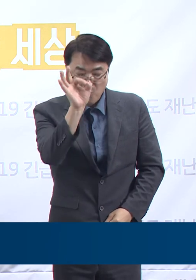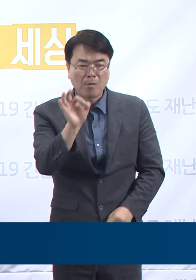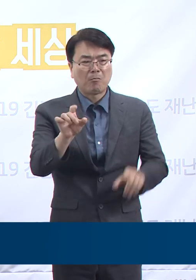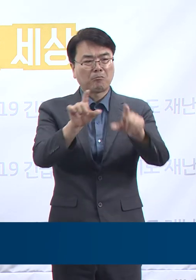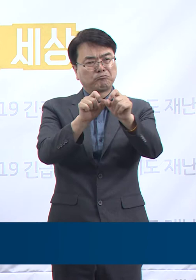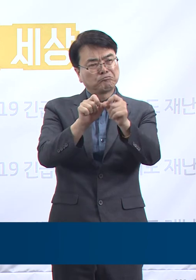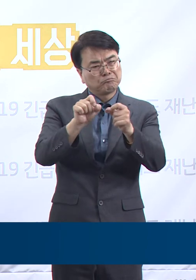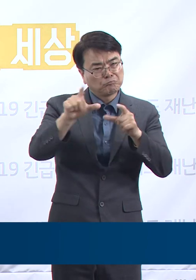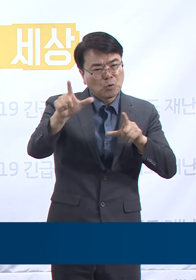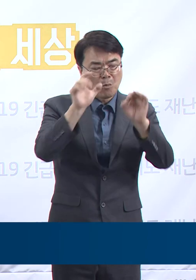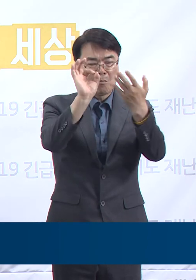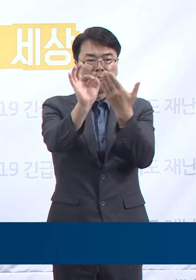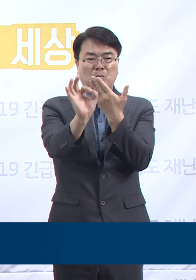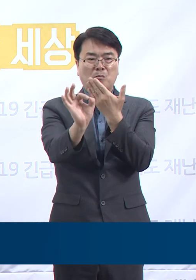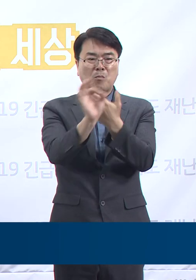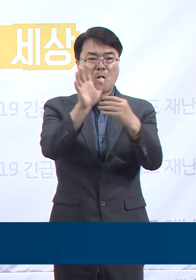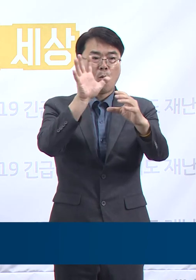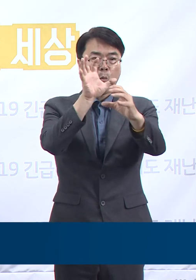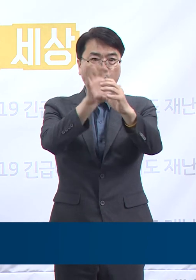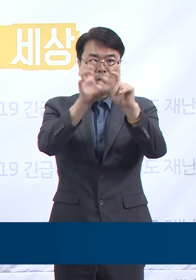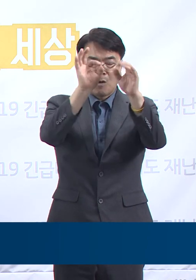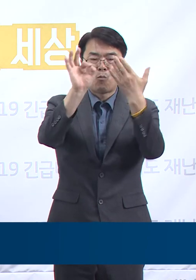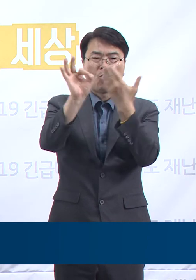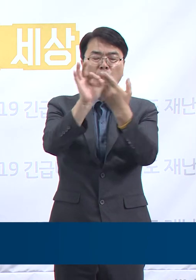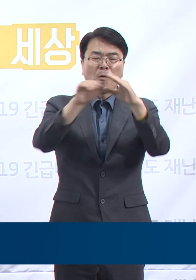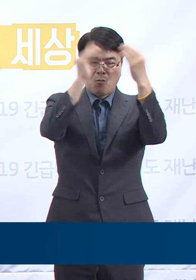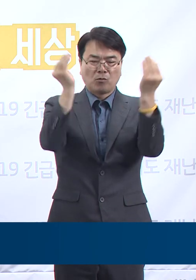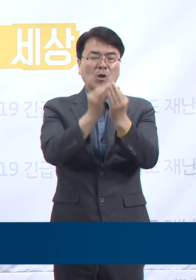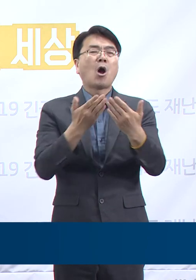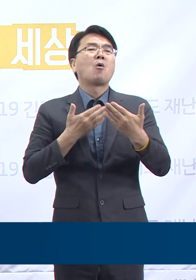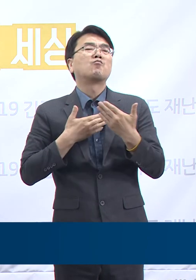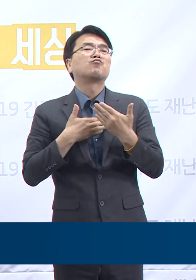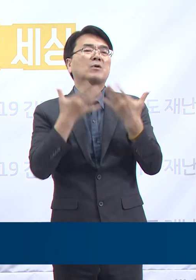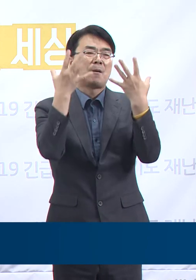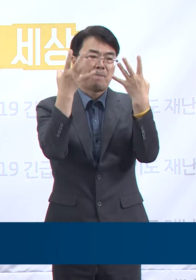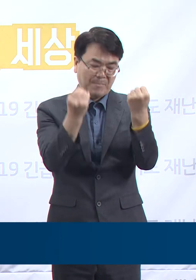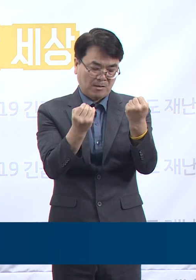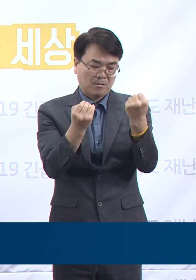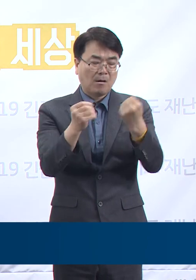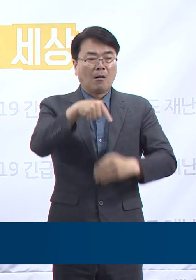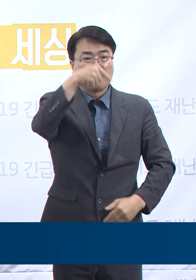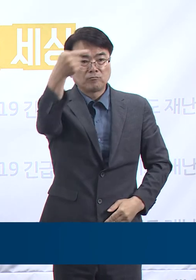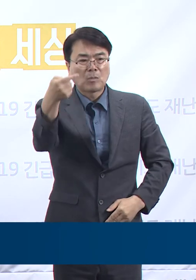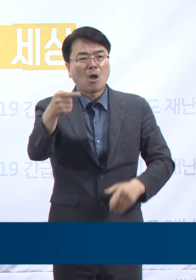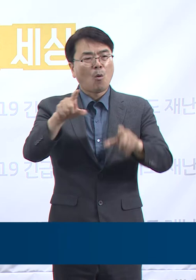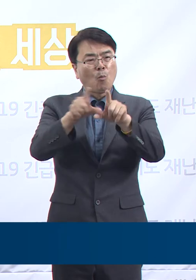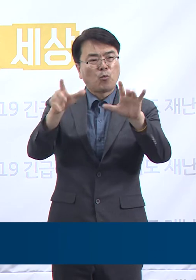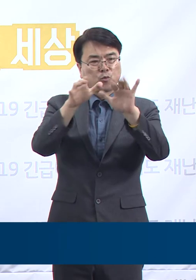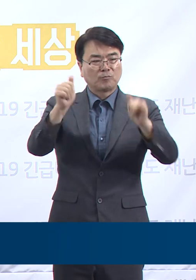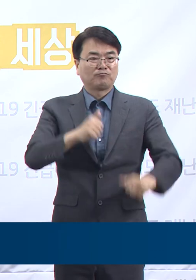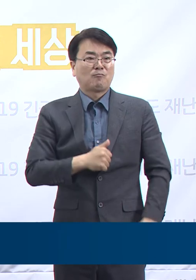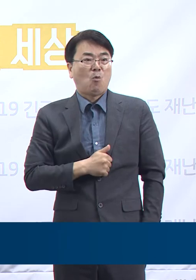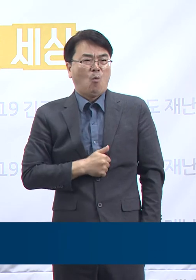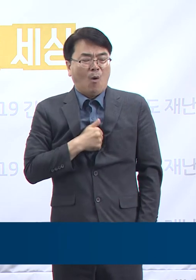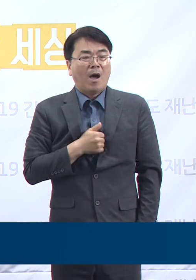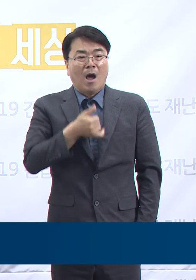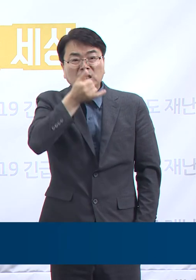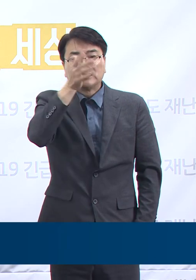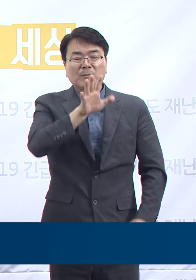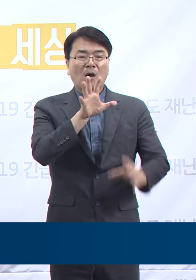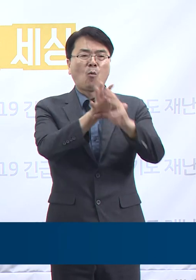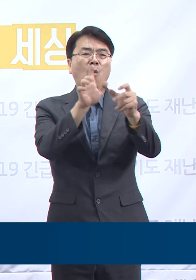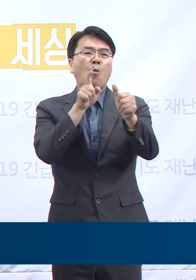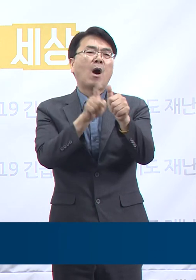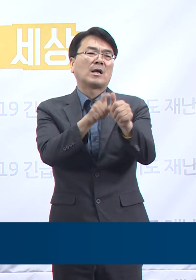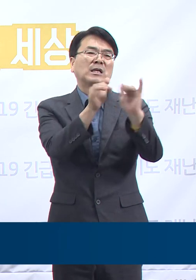코로나19 뉴스에 불안을 가장 많이 느꼈고 그 다음 순위가 일반인의 경우는 분노인 것과 달리 확진자는